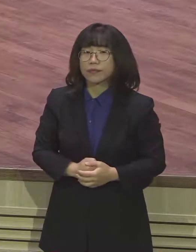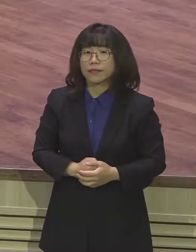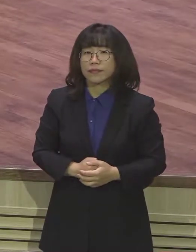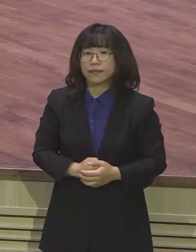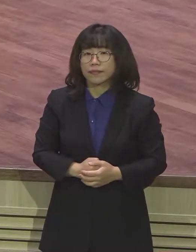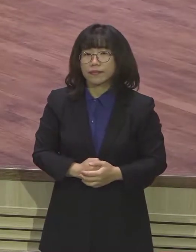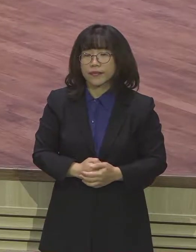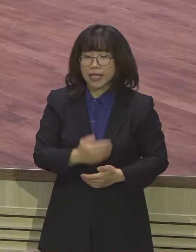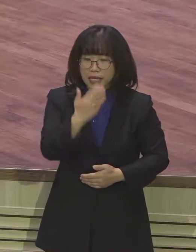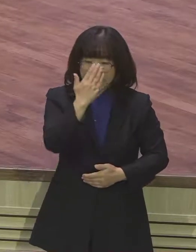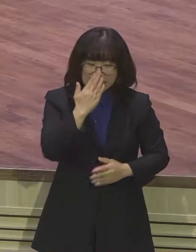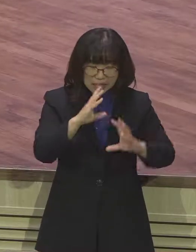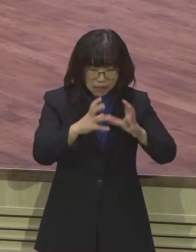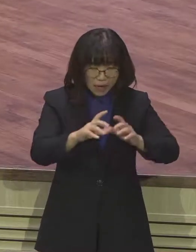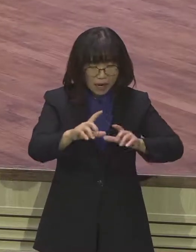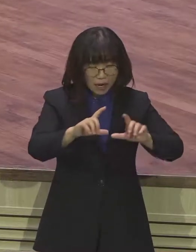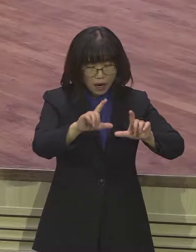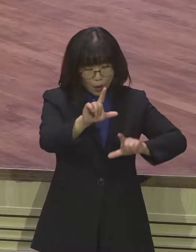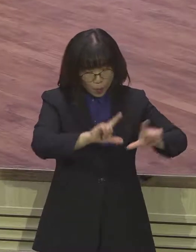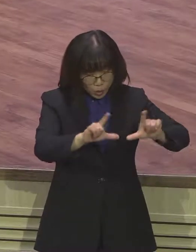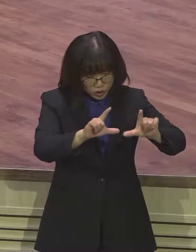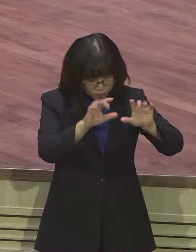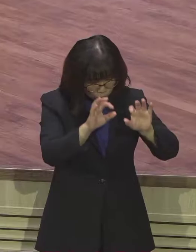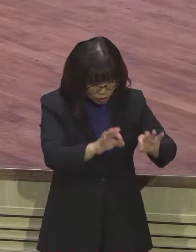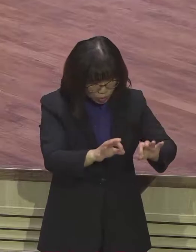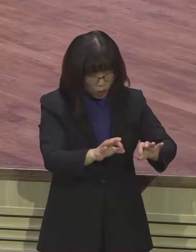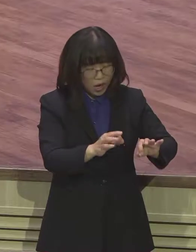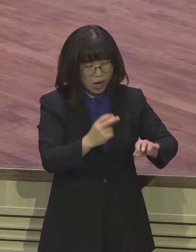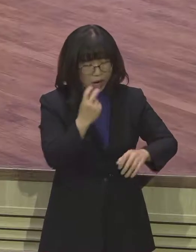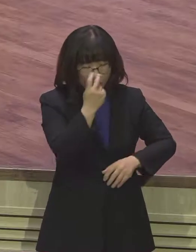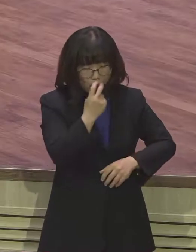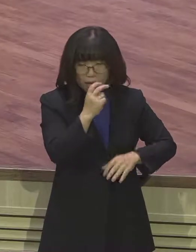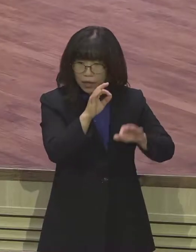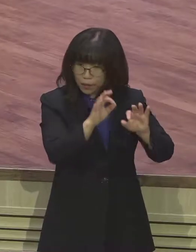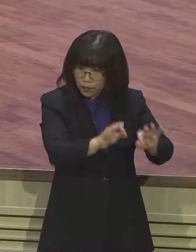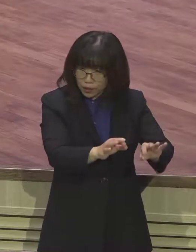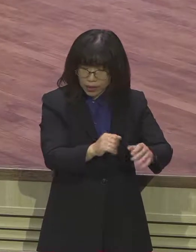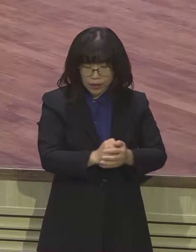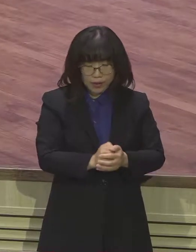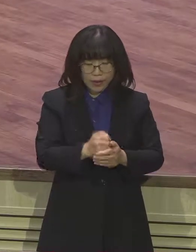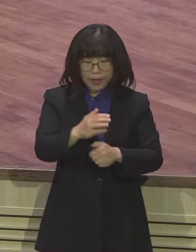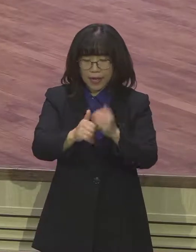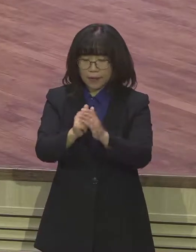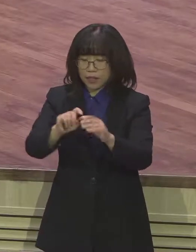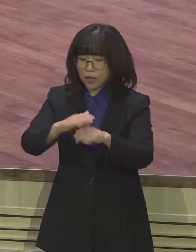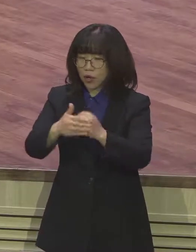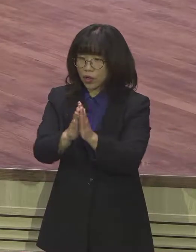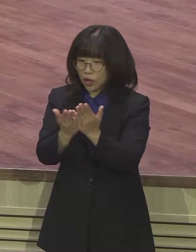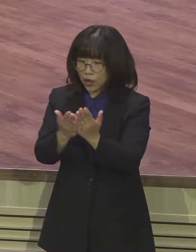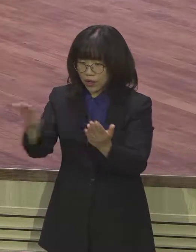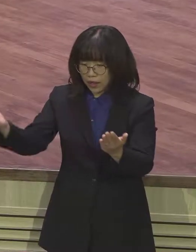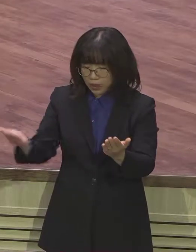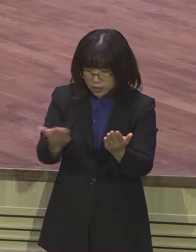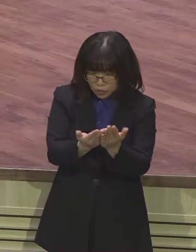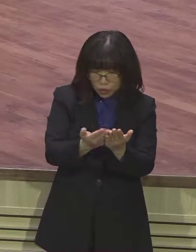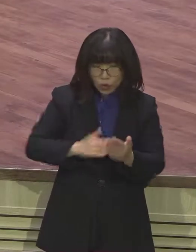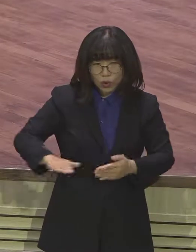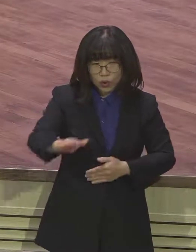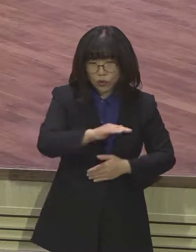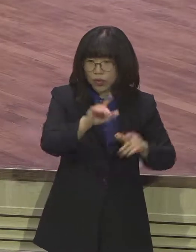재보시는 하나님께서 오늘날도 마찬가지입니다. 하나님의 말씀이 성경을 가지고 우리의 영적 상태와 우리의 삶을 돌아보시고